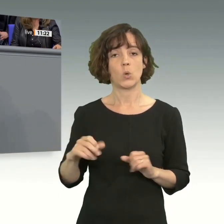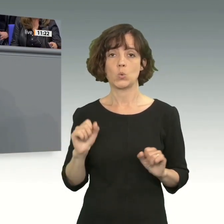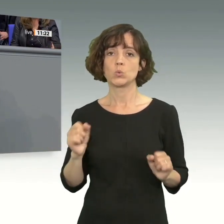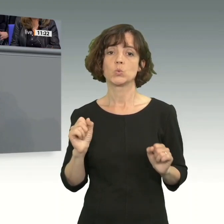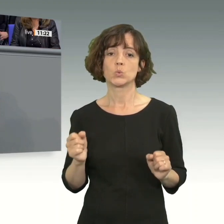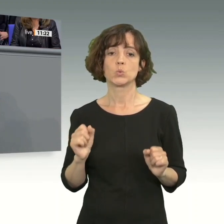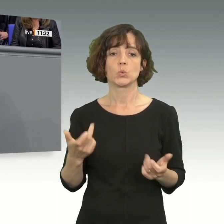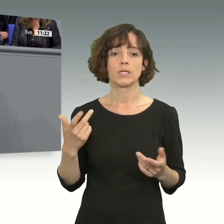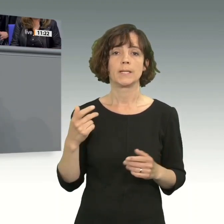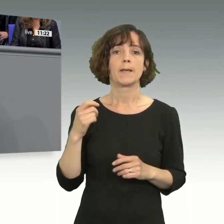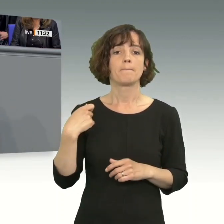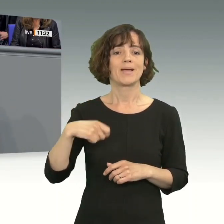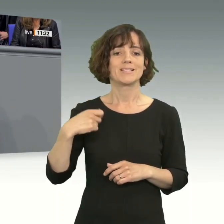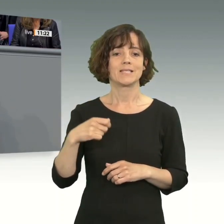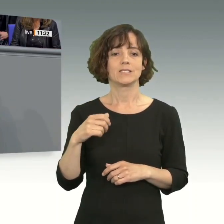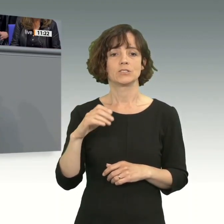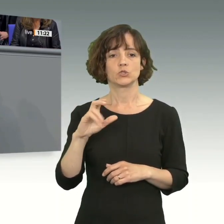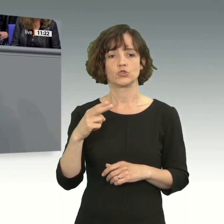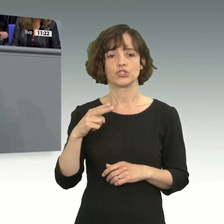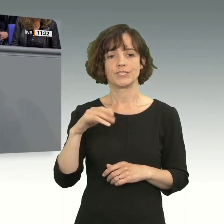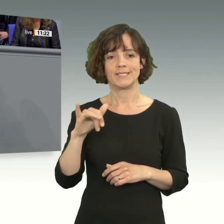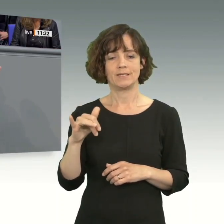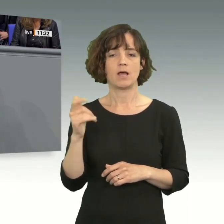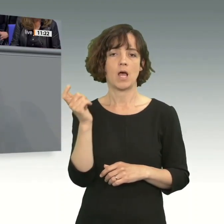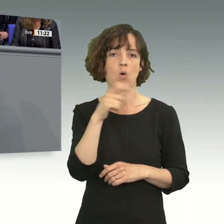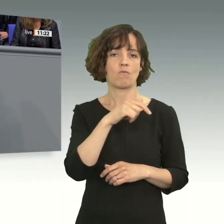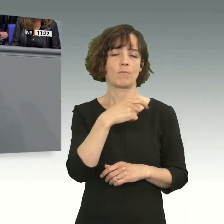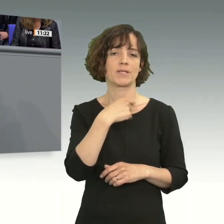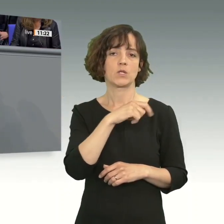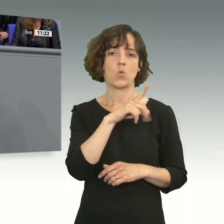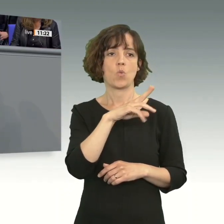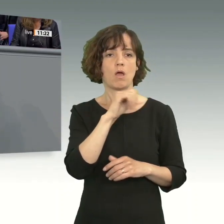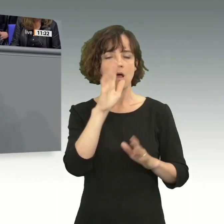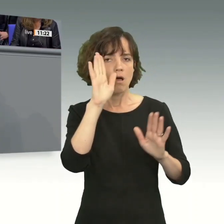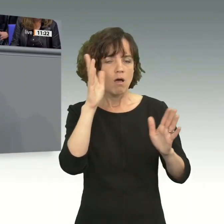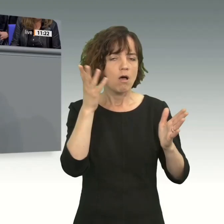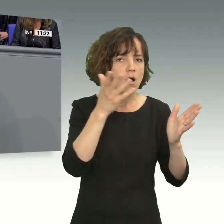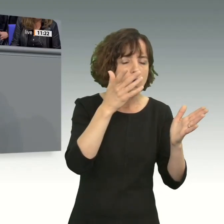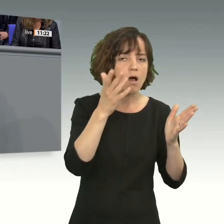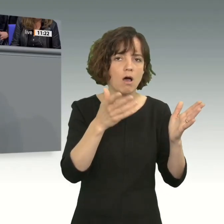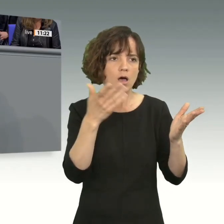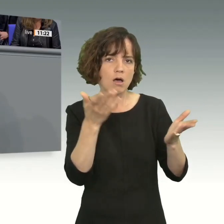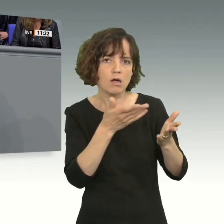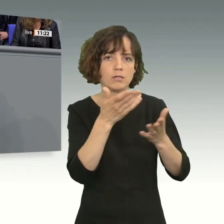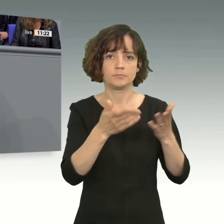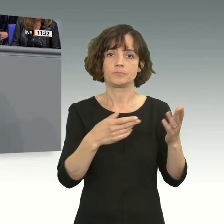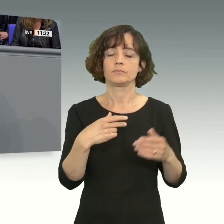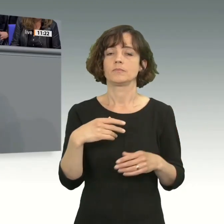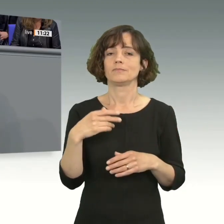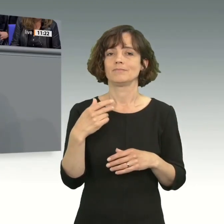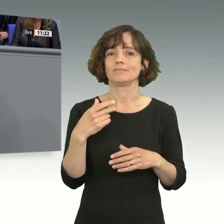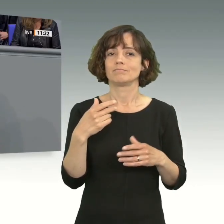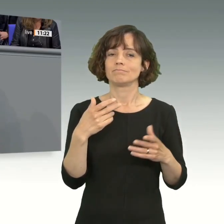Präsident Xi hat den brasilianischen Präsidenten Lula geradezu den Hof gemacht, eine riesen Wirtschaftsdelegation in Peking